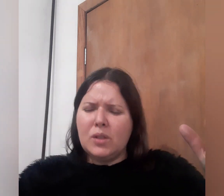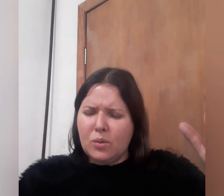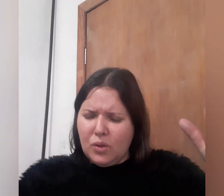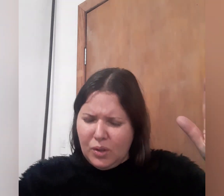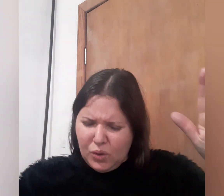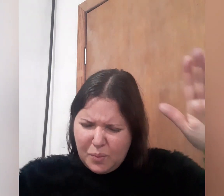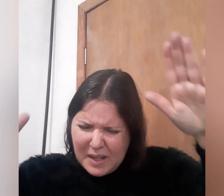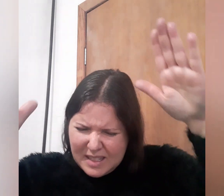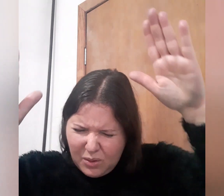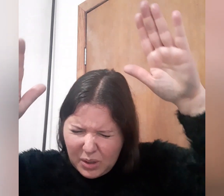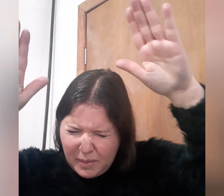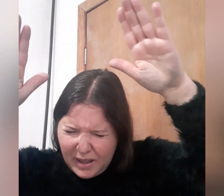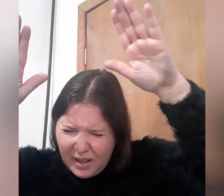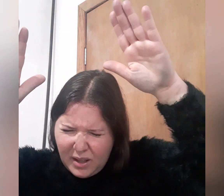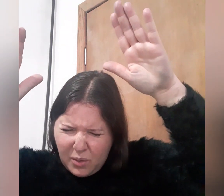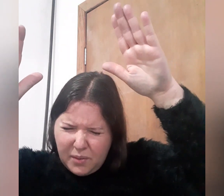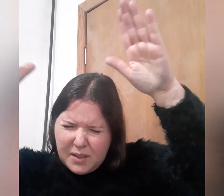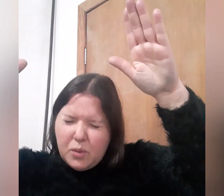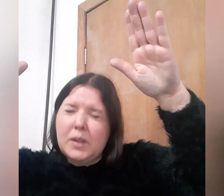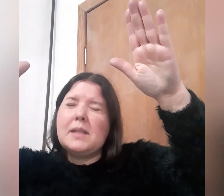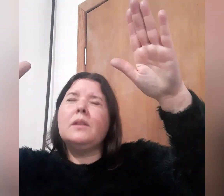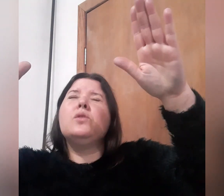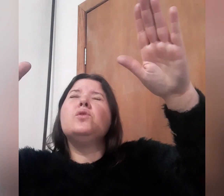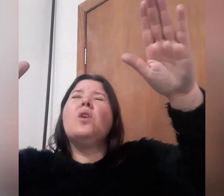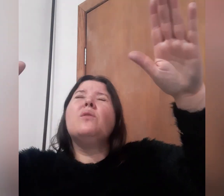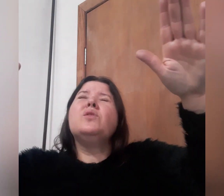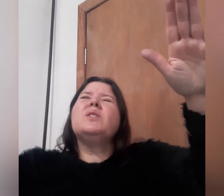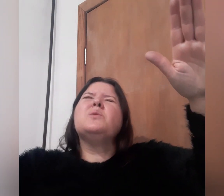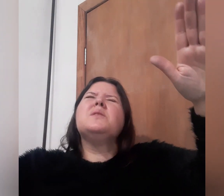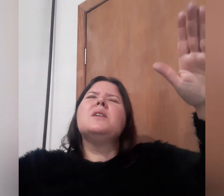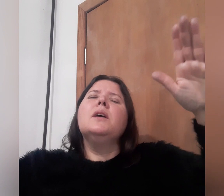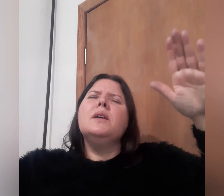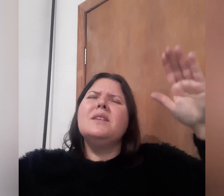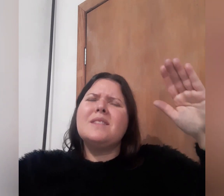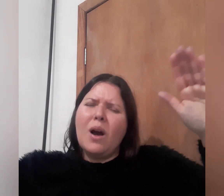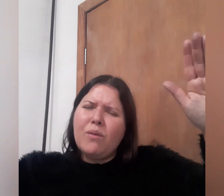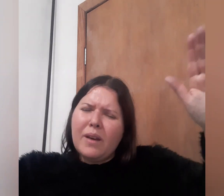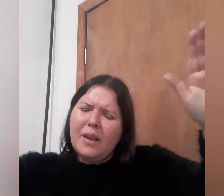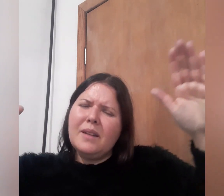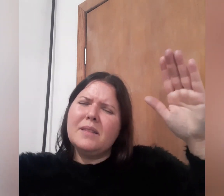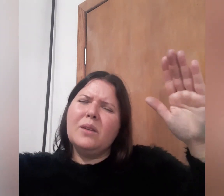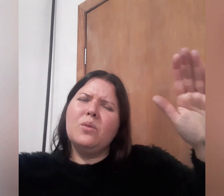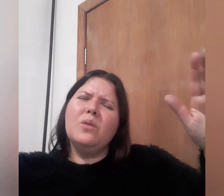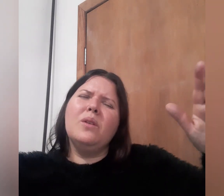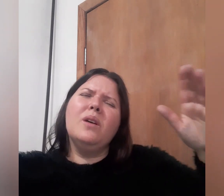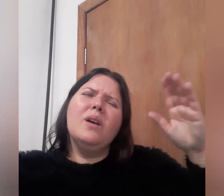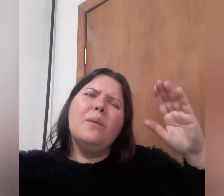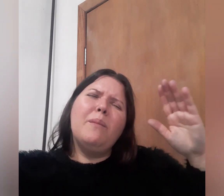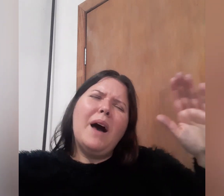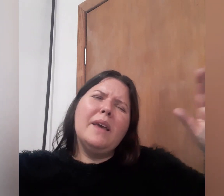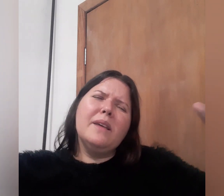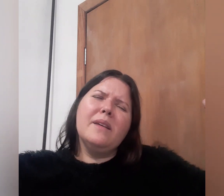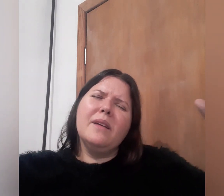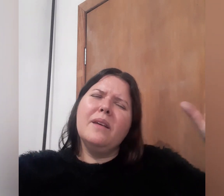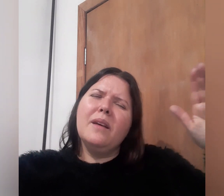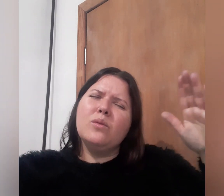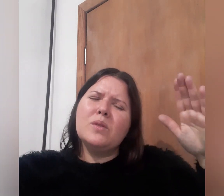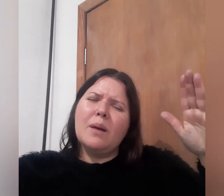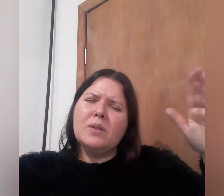Jesus. Eu Te peço agora, Pai, convence o coração deste jovem, Jesus, e salva ele, Senhor. Pai, Tu sabes